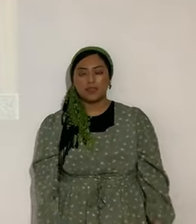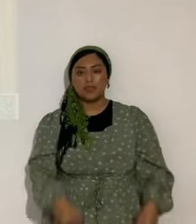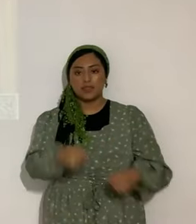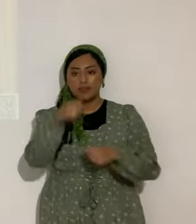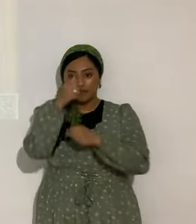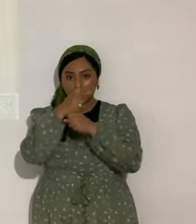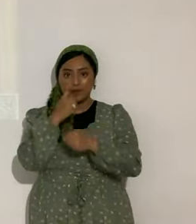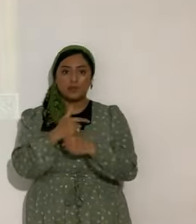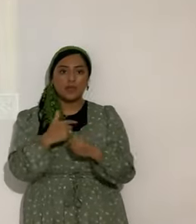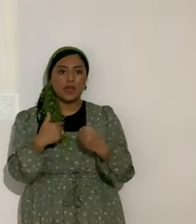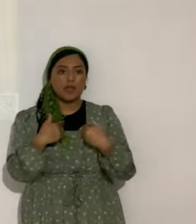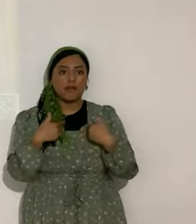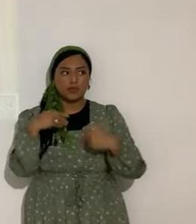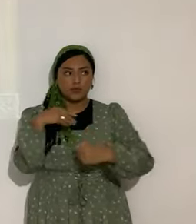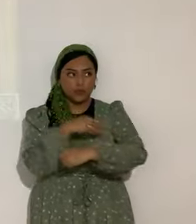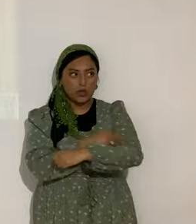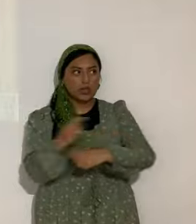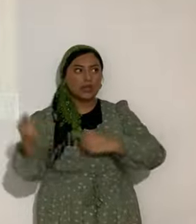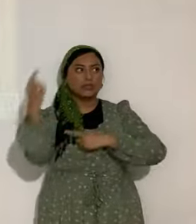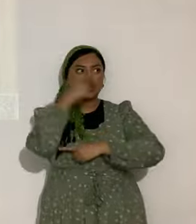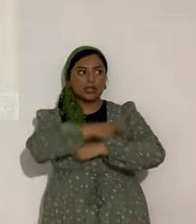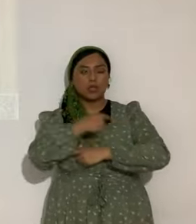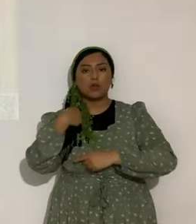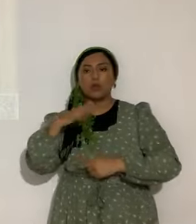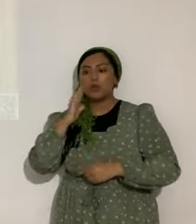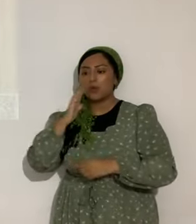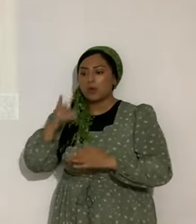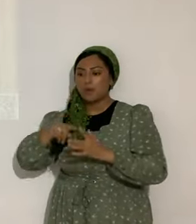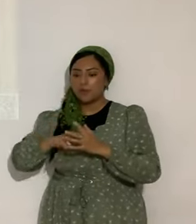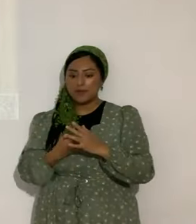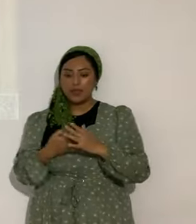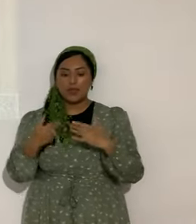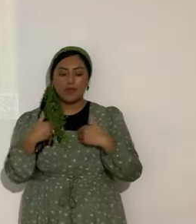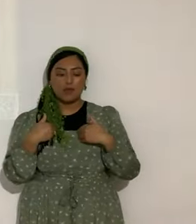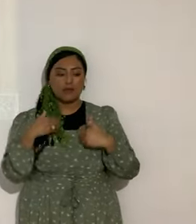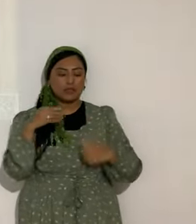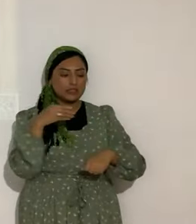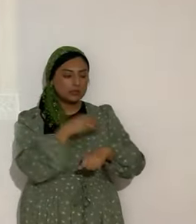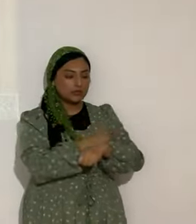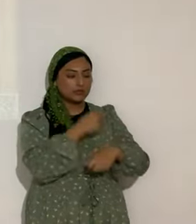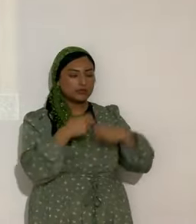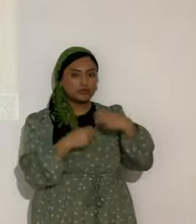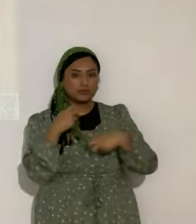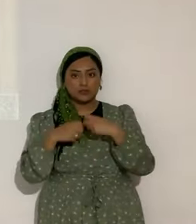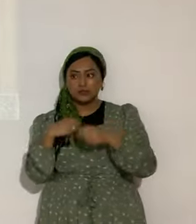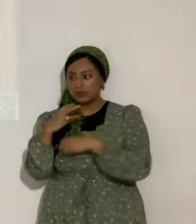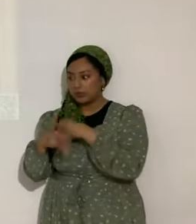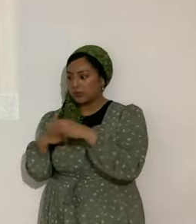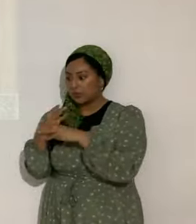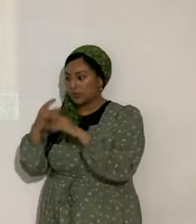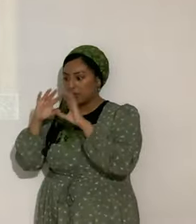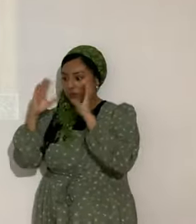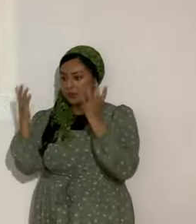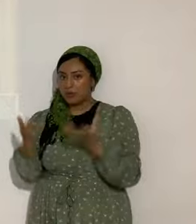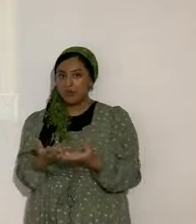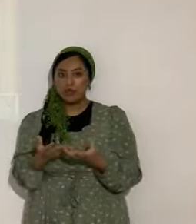muy fuertes. Vamos a empezar a pasar por una tormenta tremenda en el mundo. No, espanten.